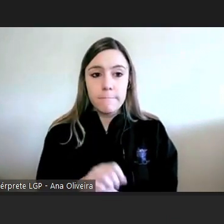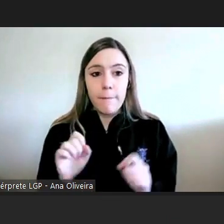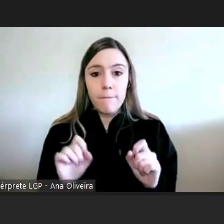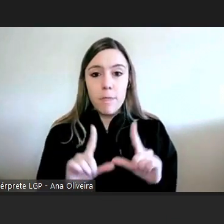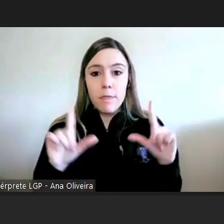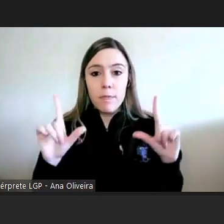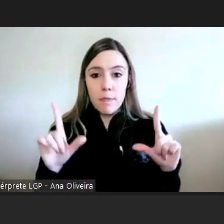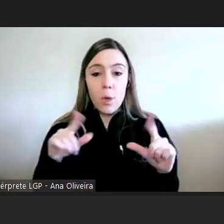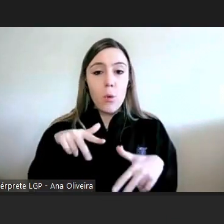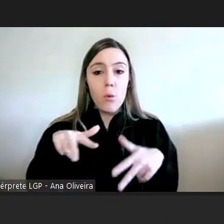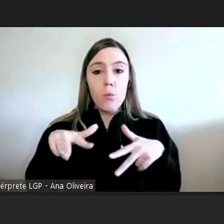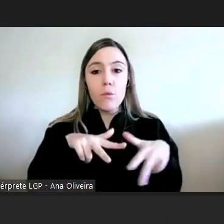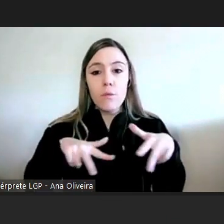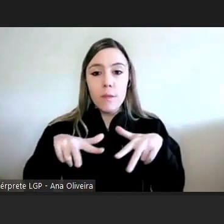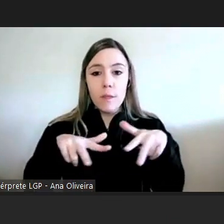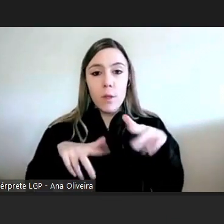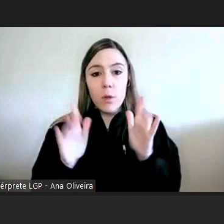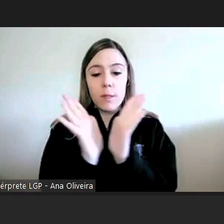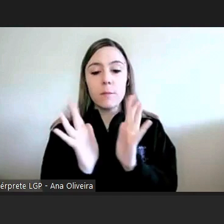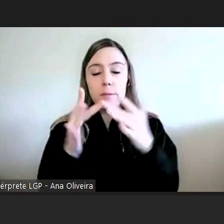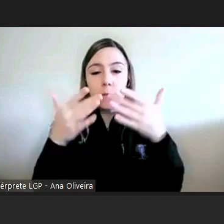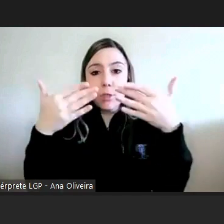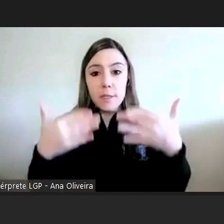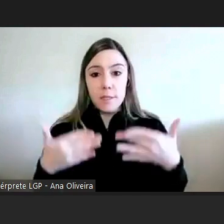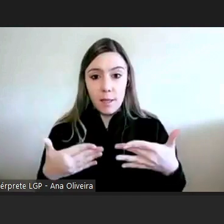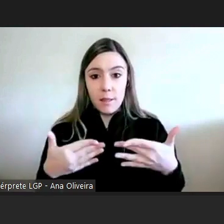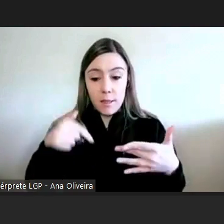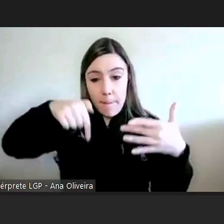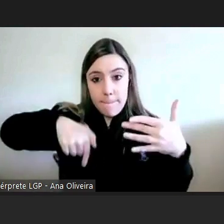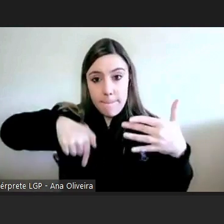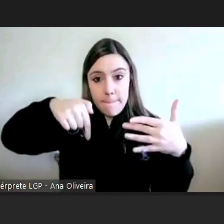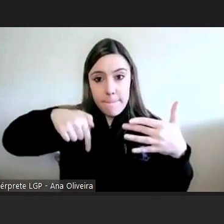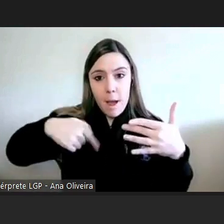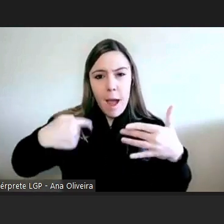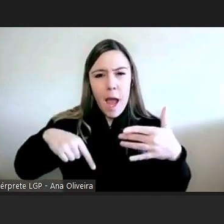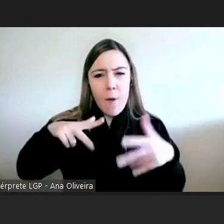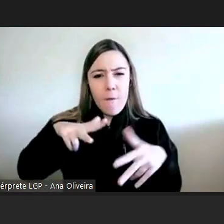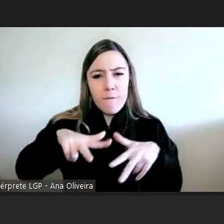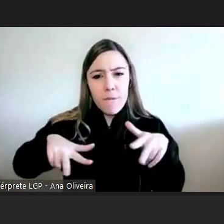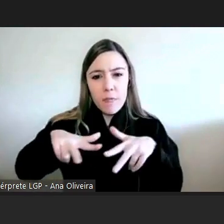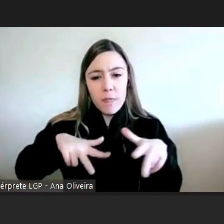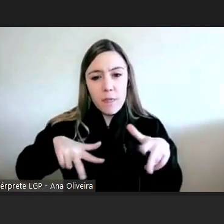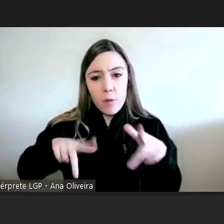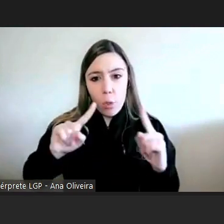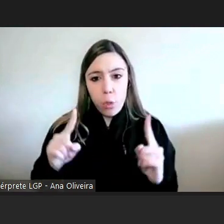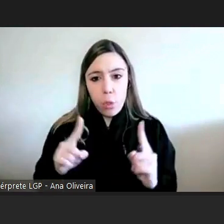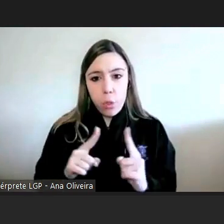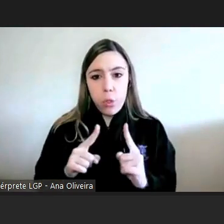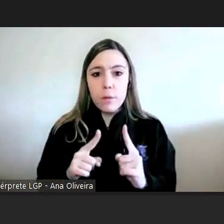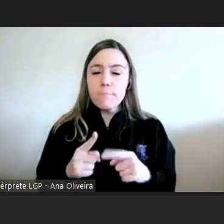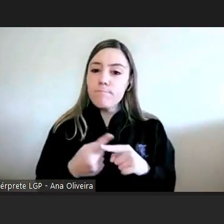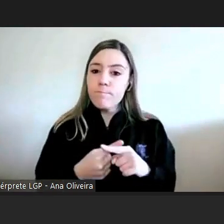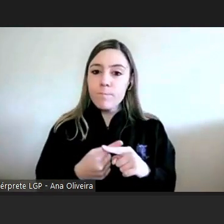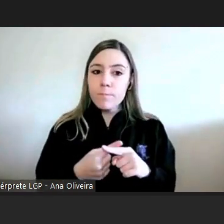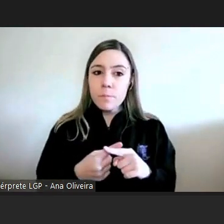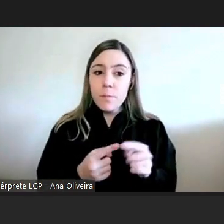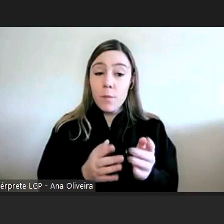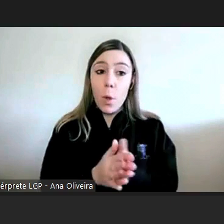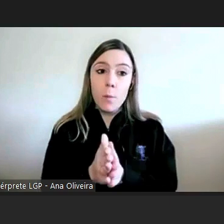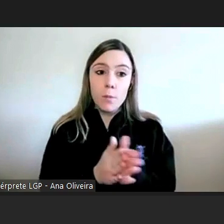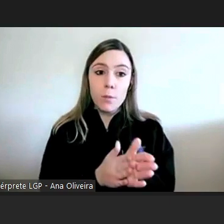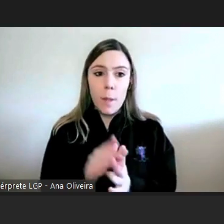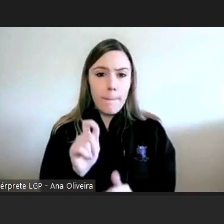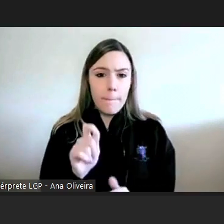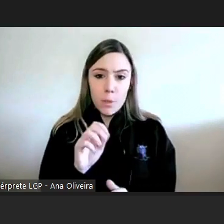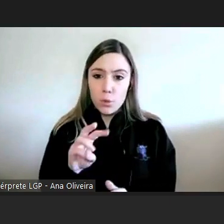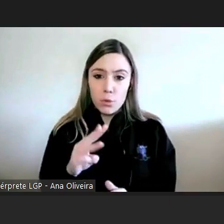no site da Provedoria em baixo na página temos um pequeno vídeo que eu acho que faz um resumo interessante e deixava esta oportunidade são três